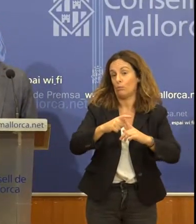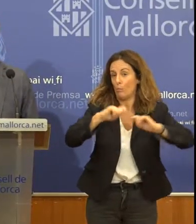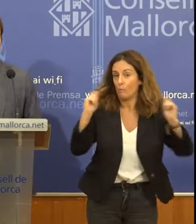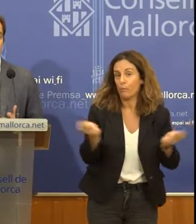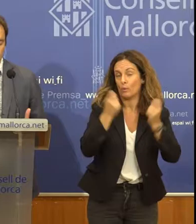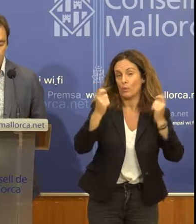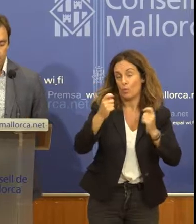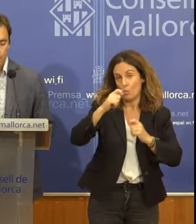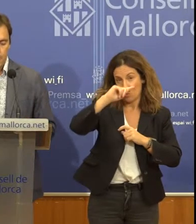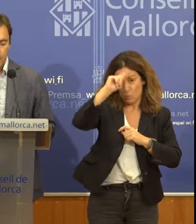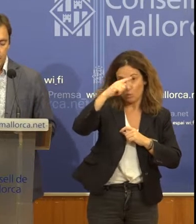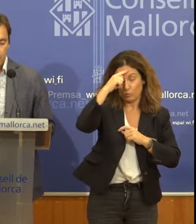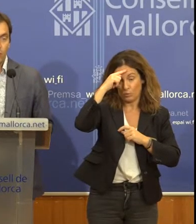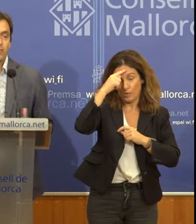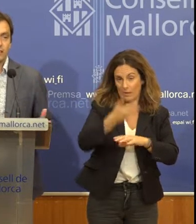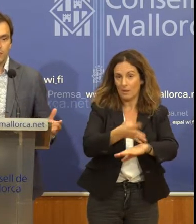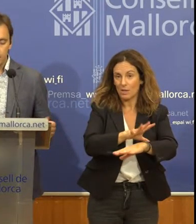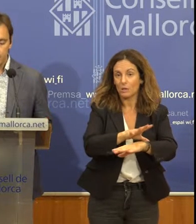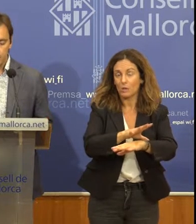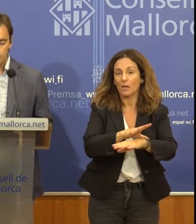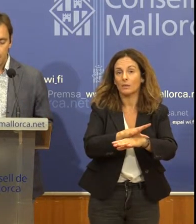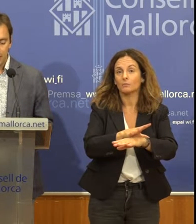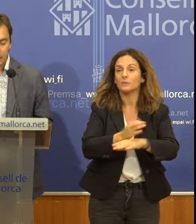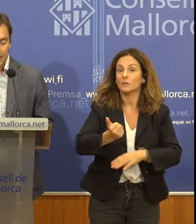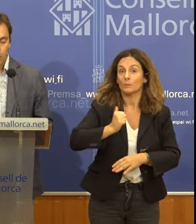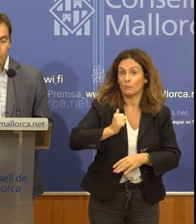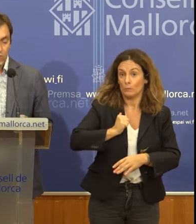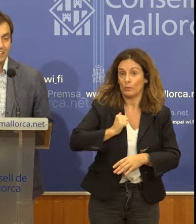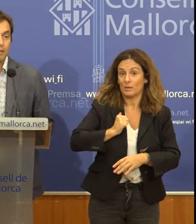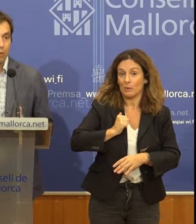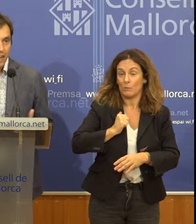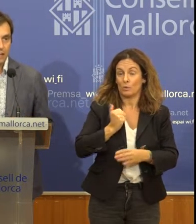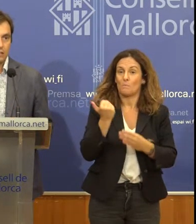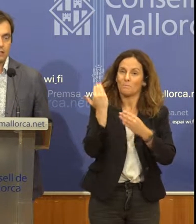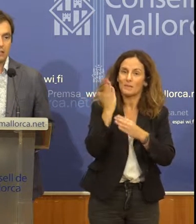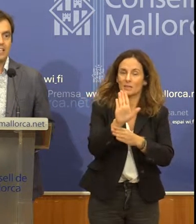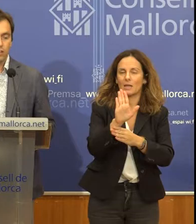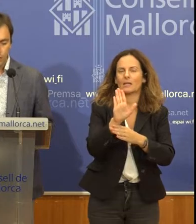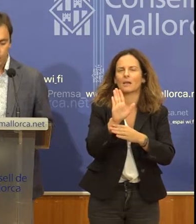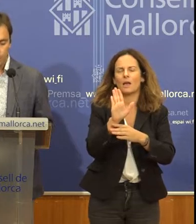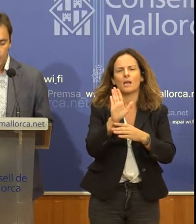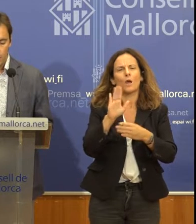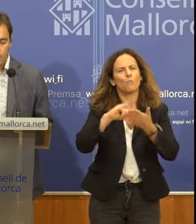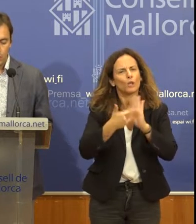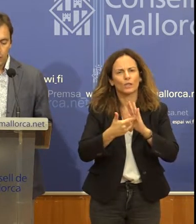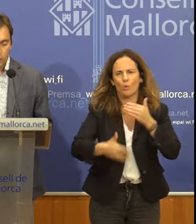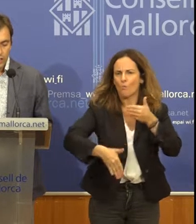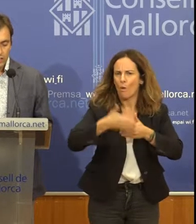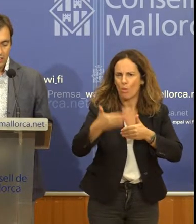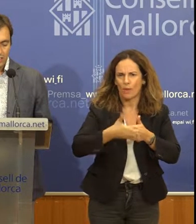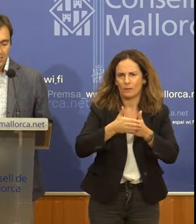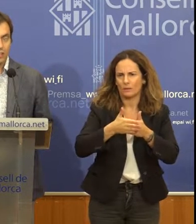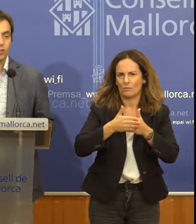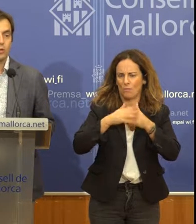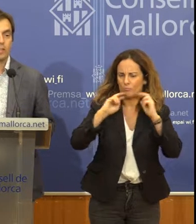de sa cultura de Mallorca, aprofitant sa ben entesa per presentar un projecte modern i innovador per donar a